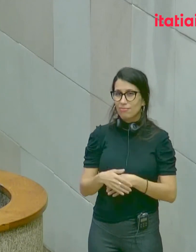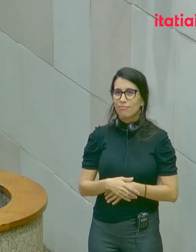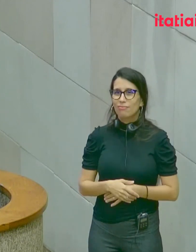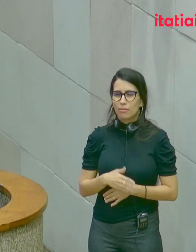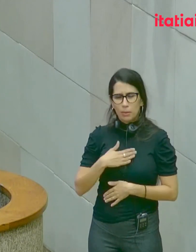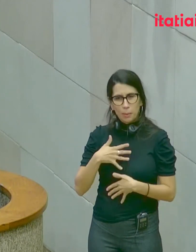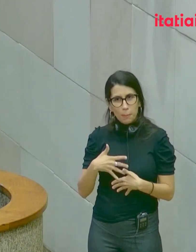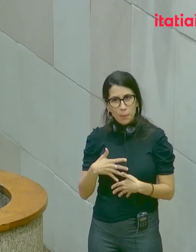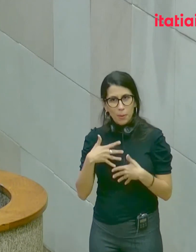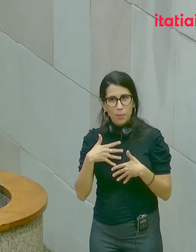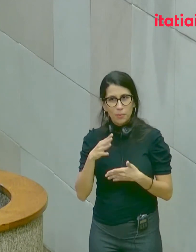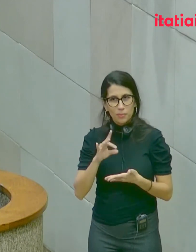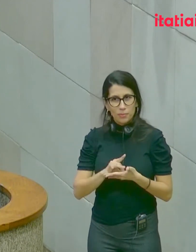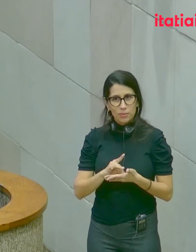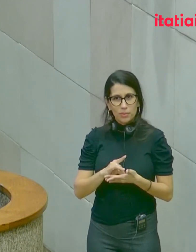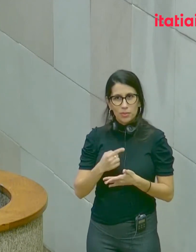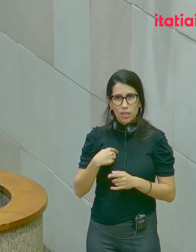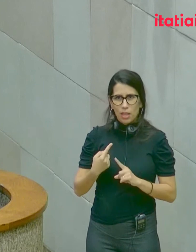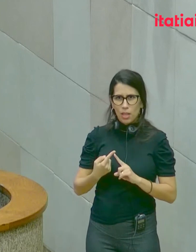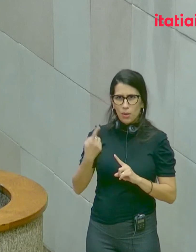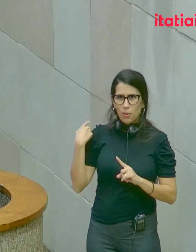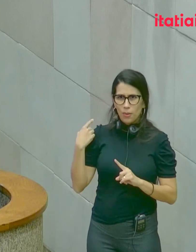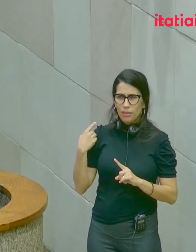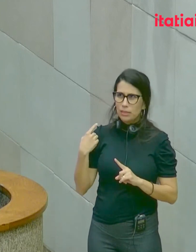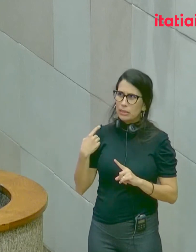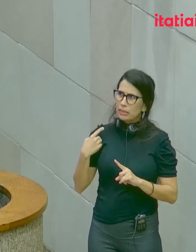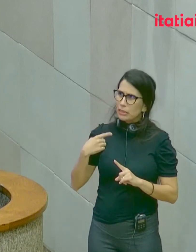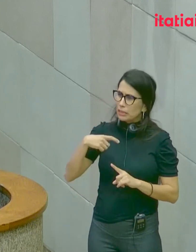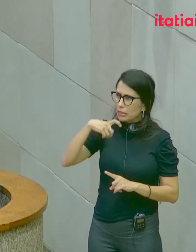eu estava treinando para subir o Evereft,